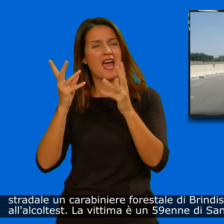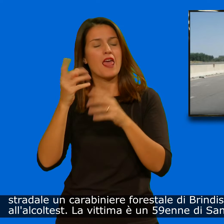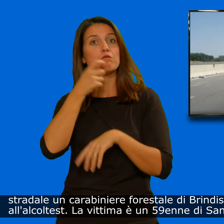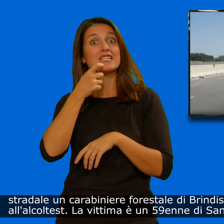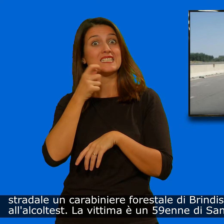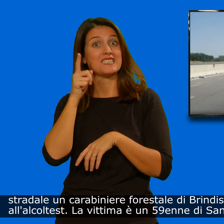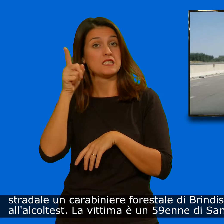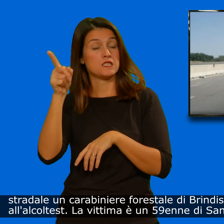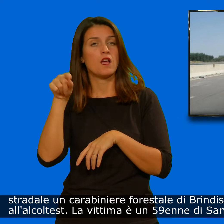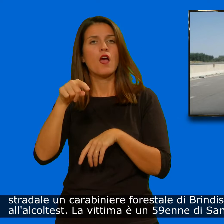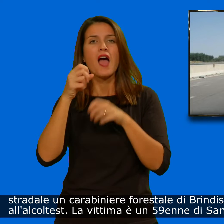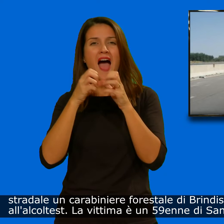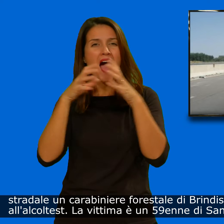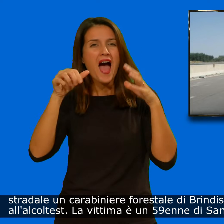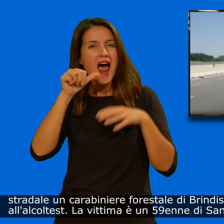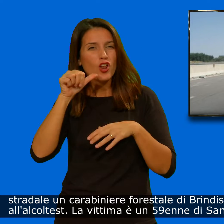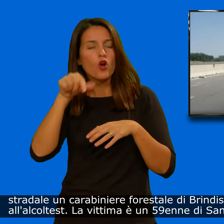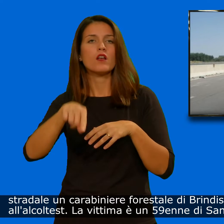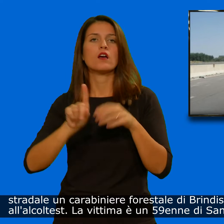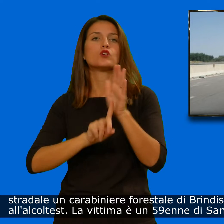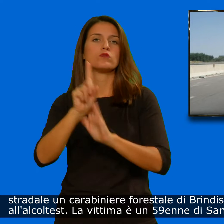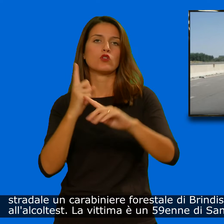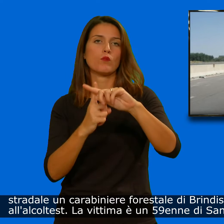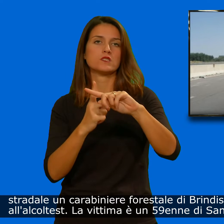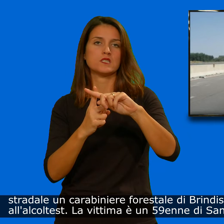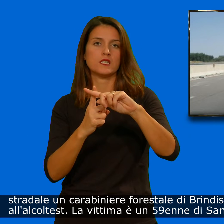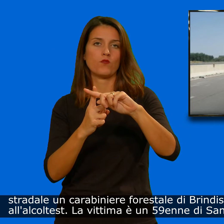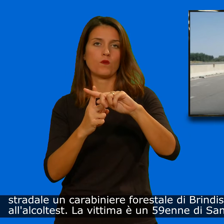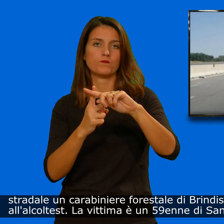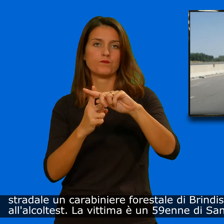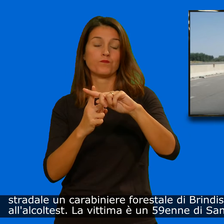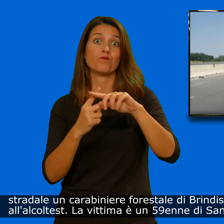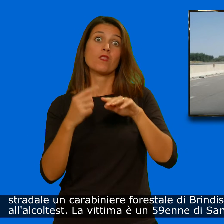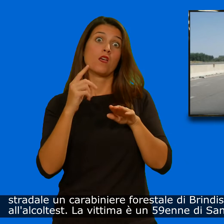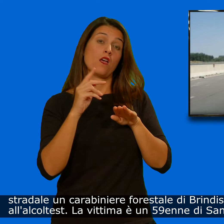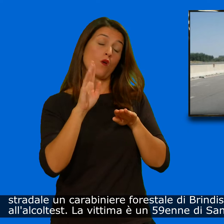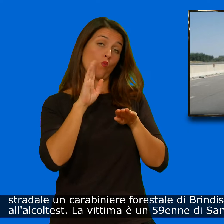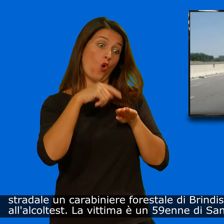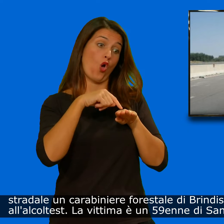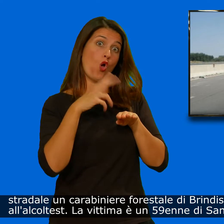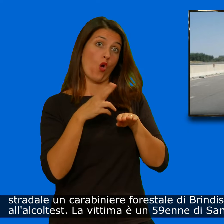Risultato positivo all'alcol test. La vittima è un 59enne di Sandonaci.